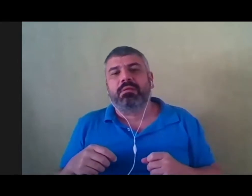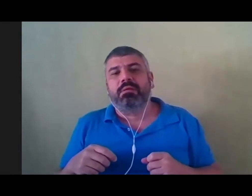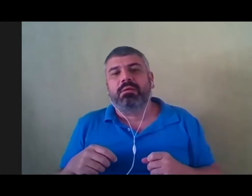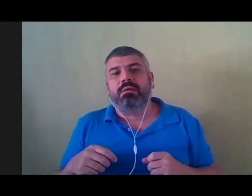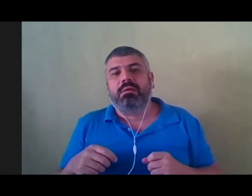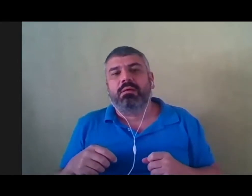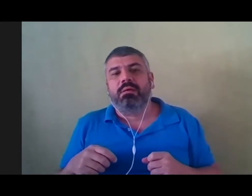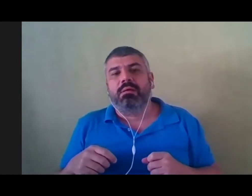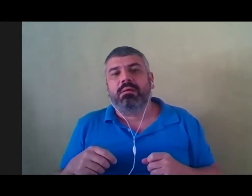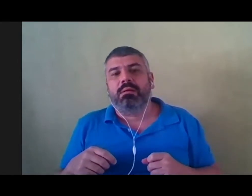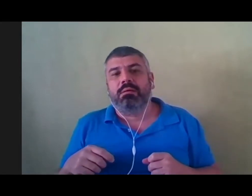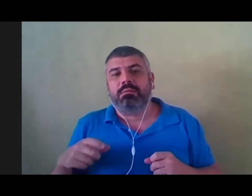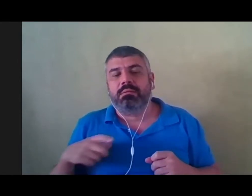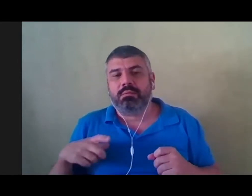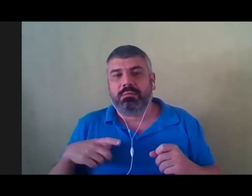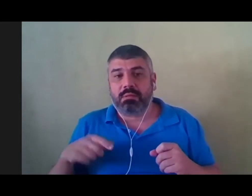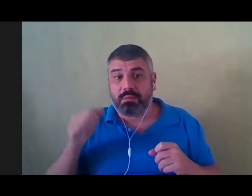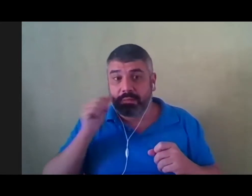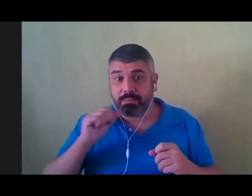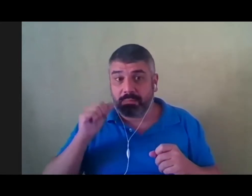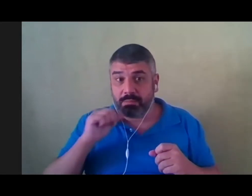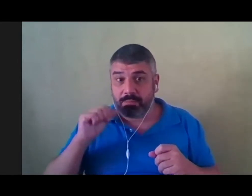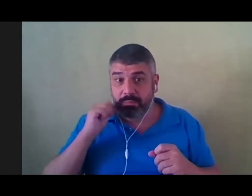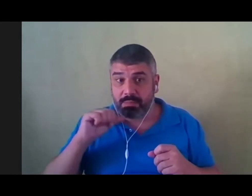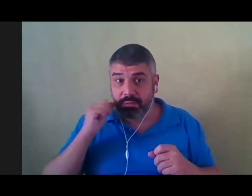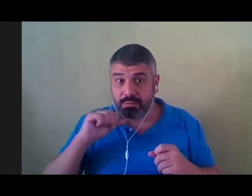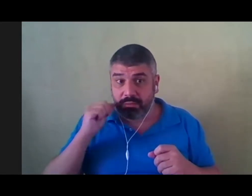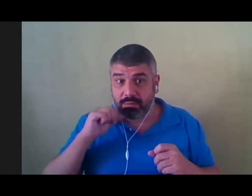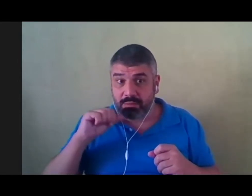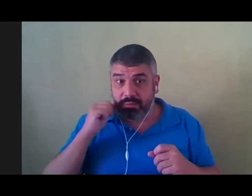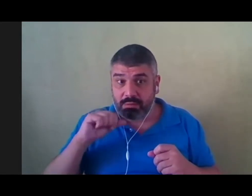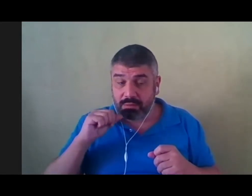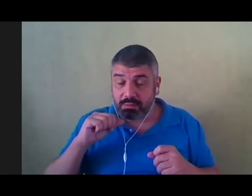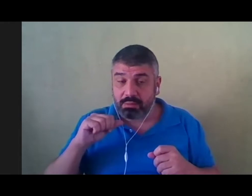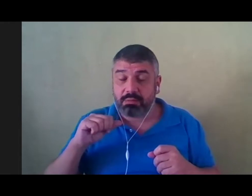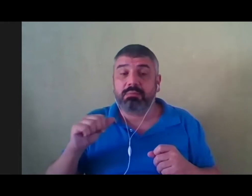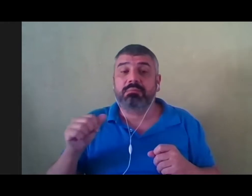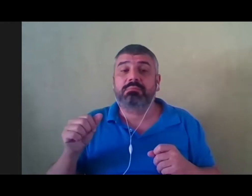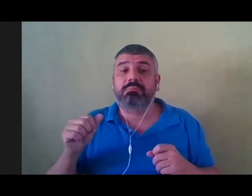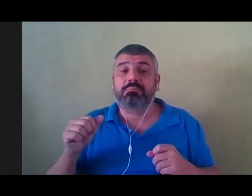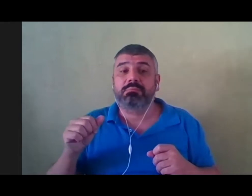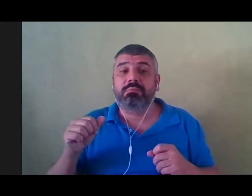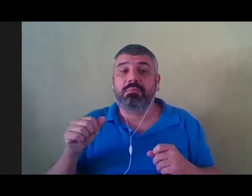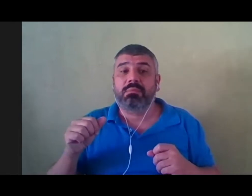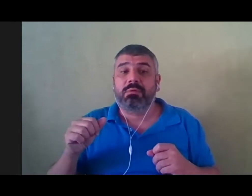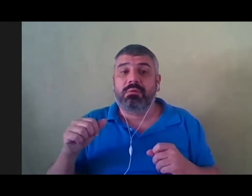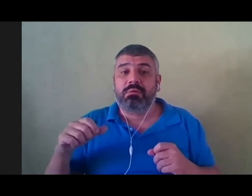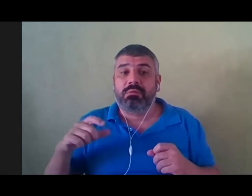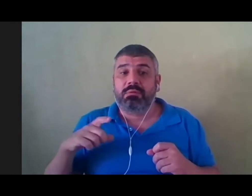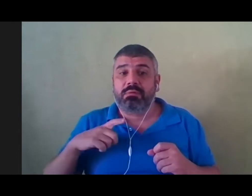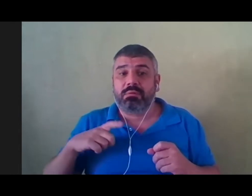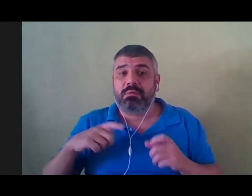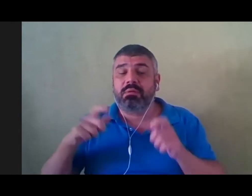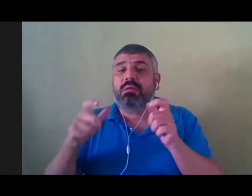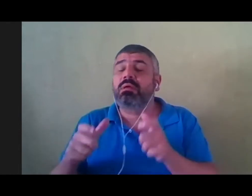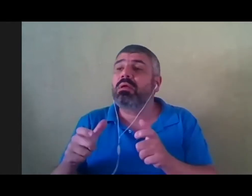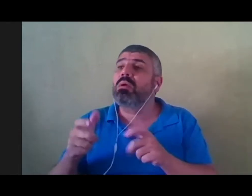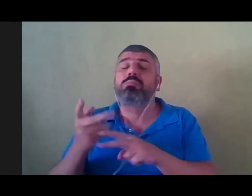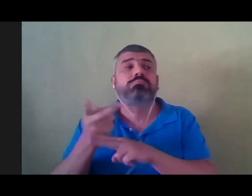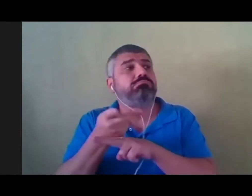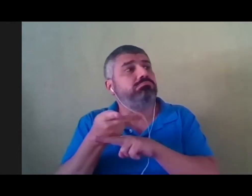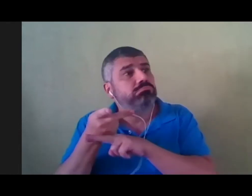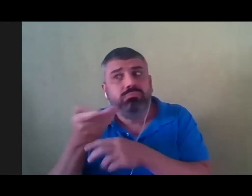Menina Griot, Menina Griot, onde está você?